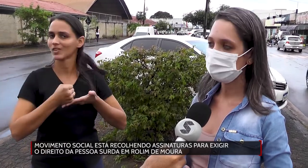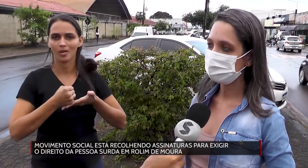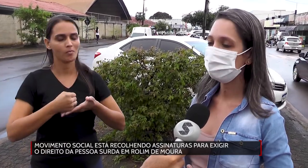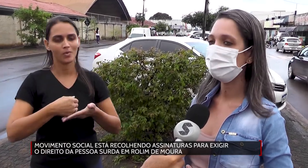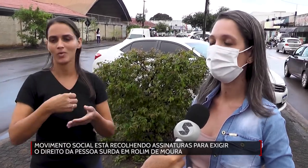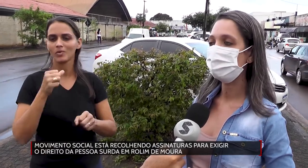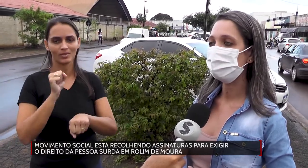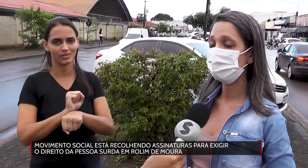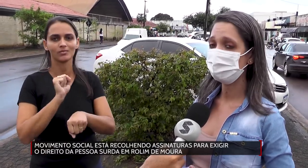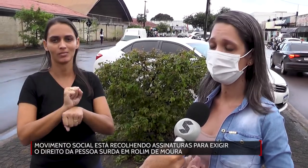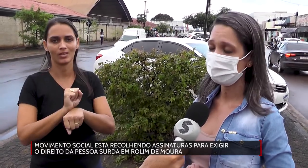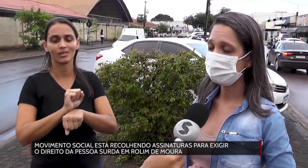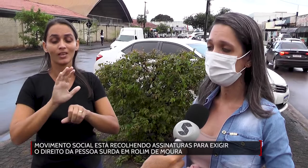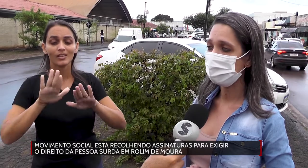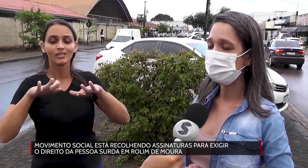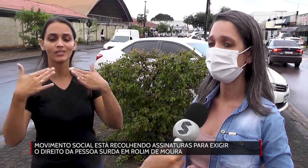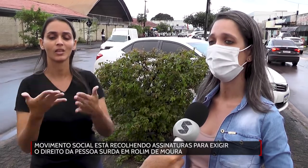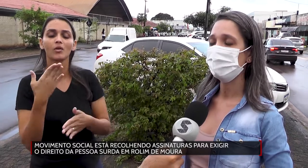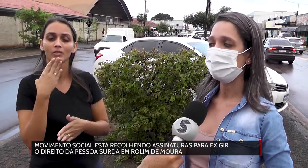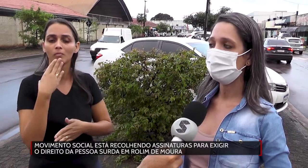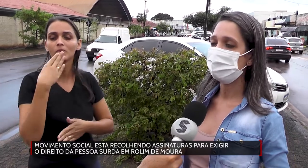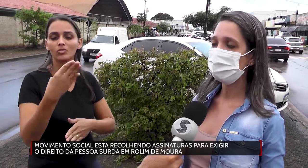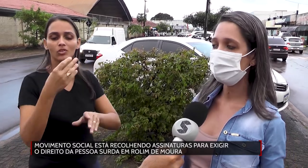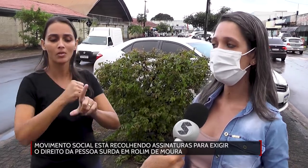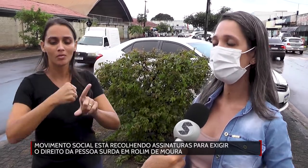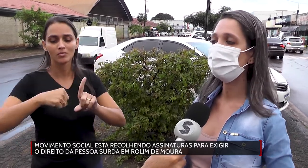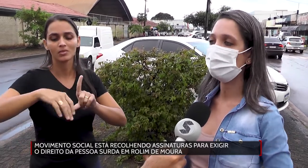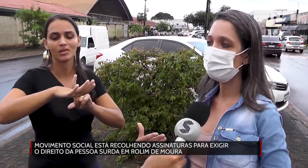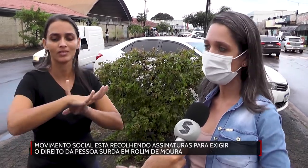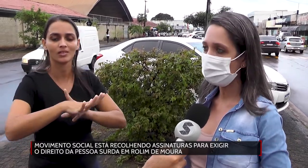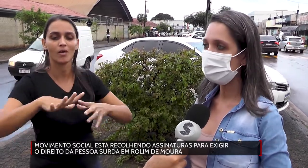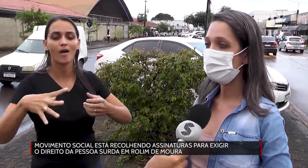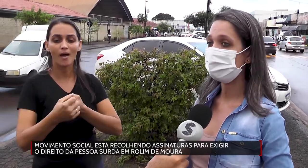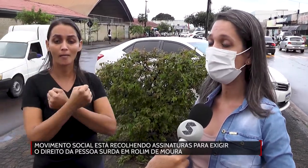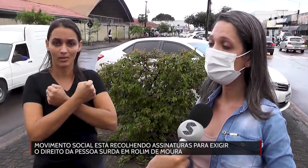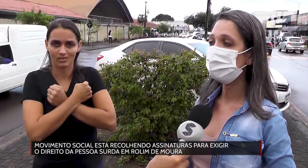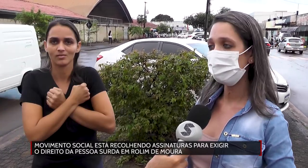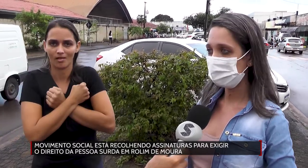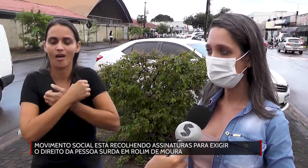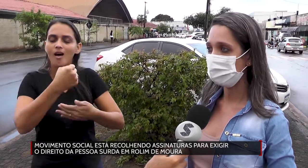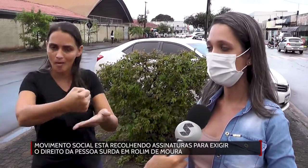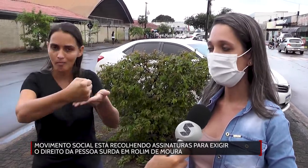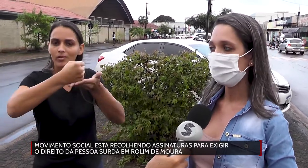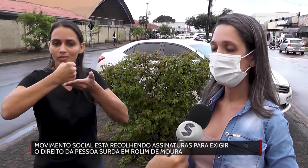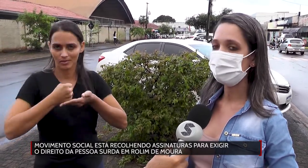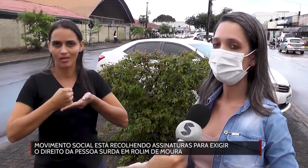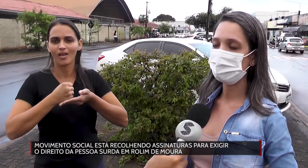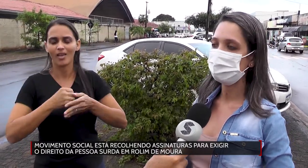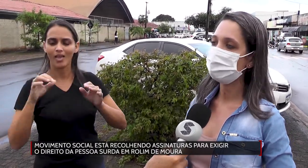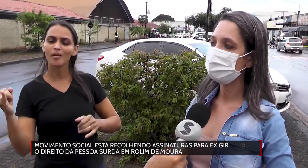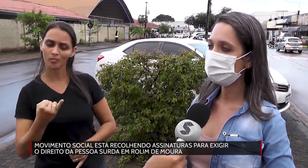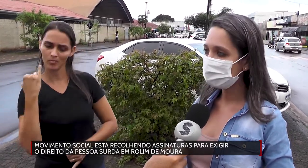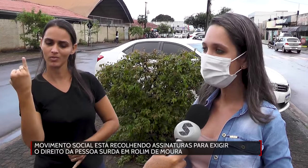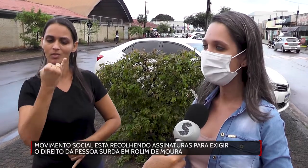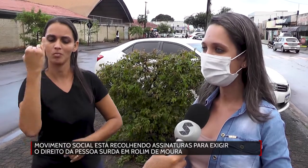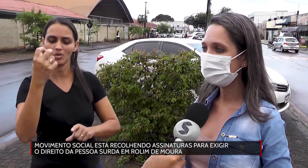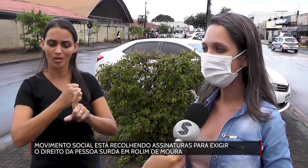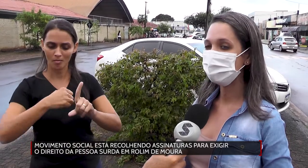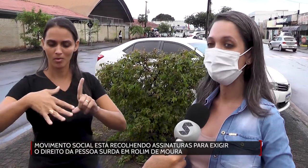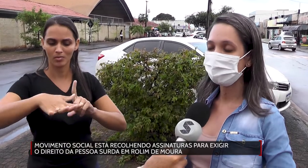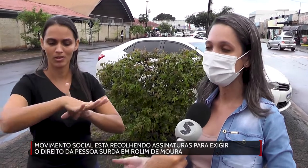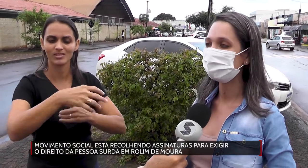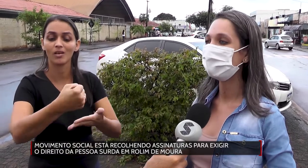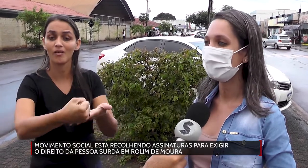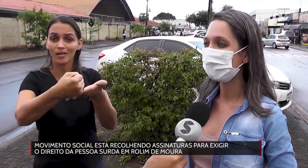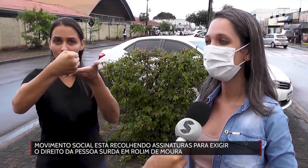e fazer valer, porque a acessibilidade, né, da pessoa surda como de outros é fundamental. Estamos aí em 2022,